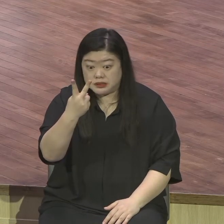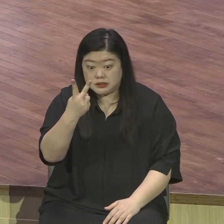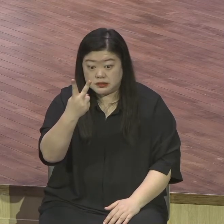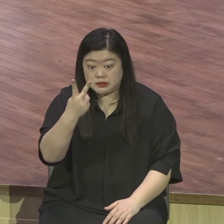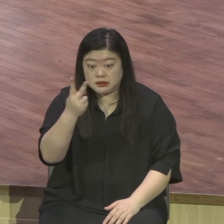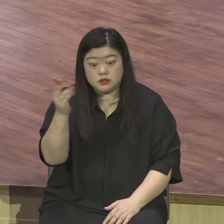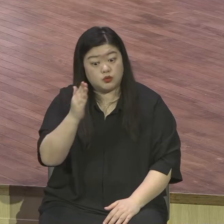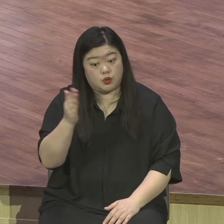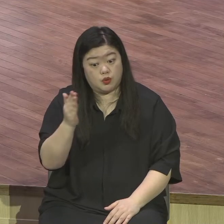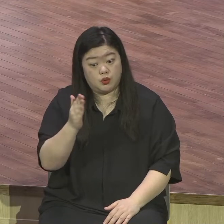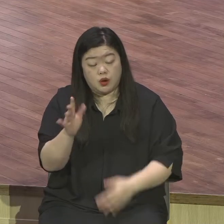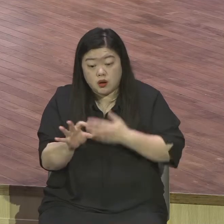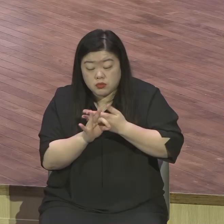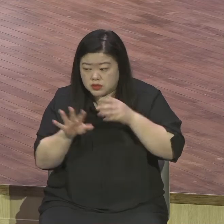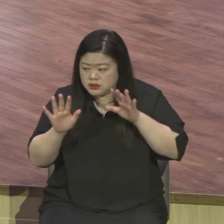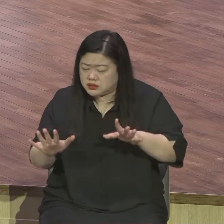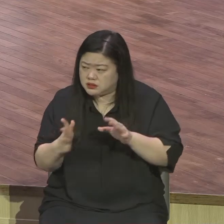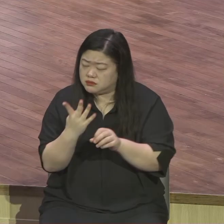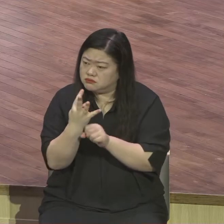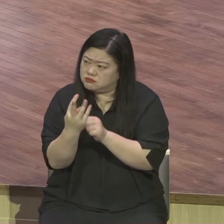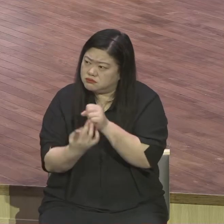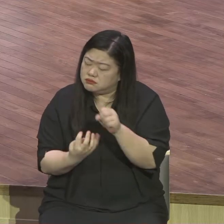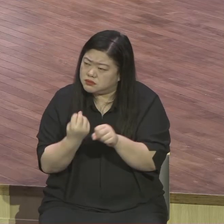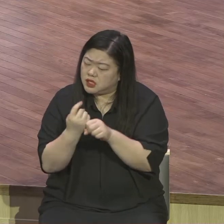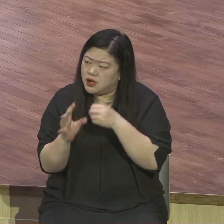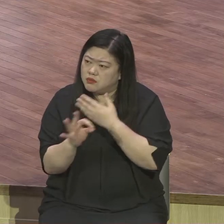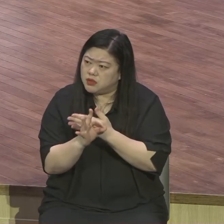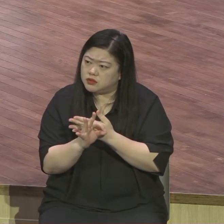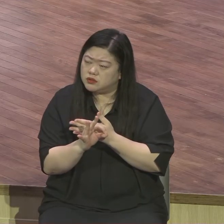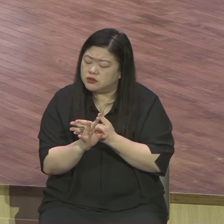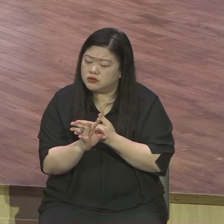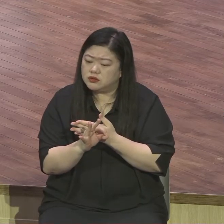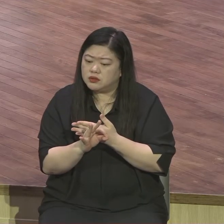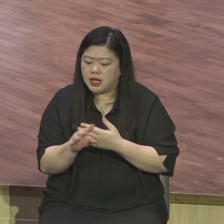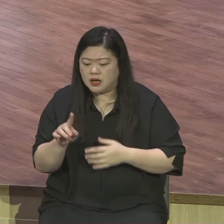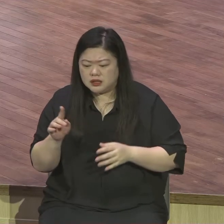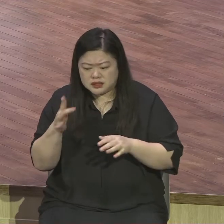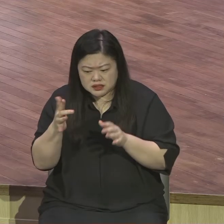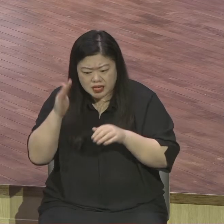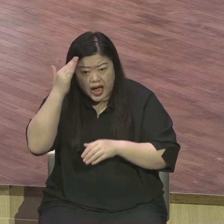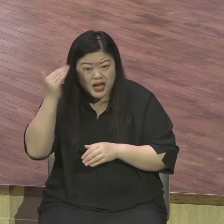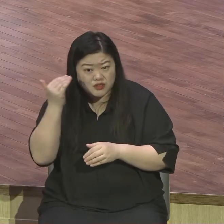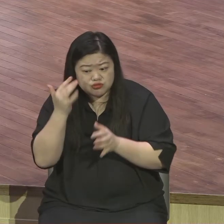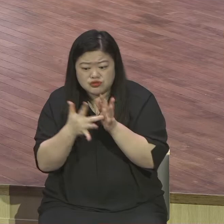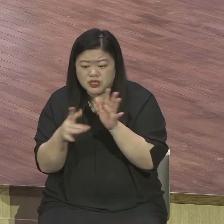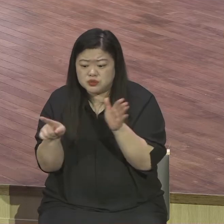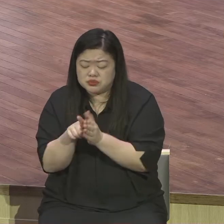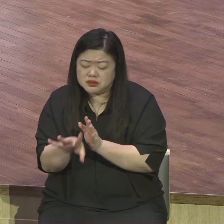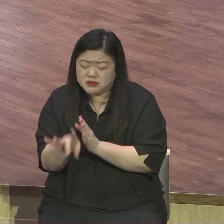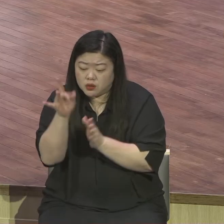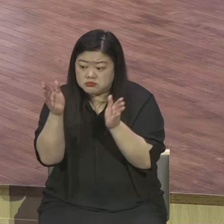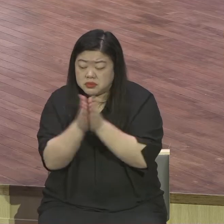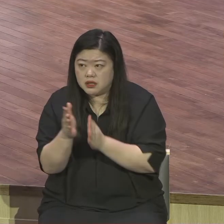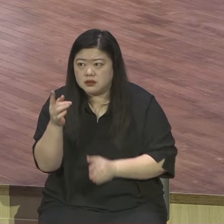사람을 치면 얼마됐냐 우리나라 역사가 6천년 중에서 189년이에요 우리나라 역사를